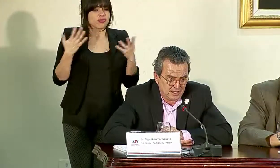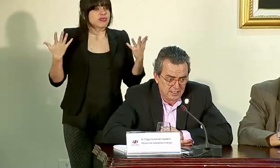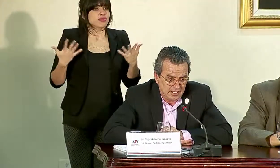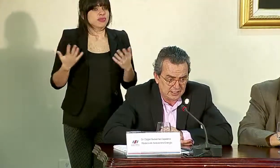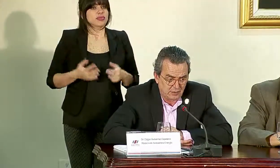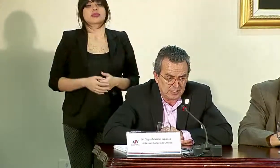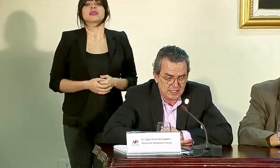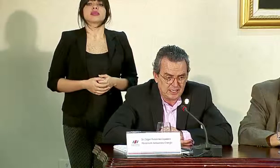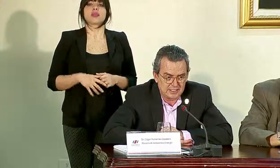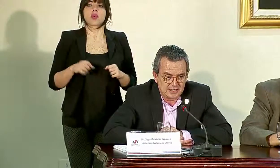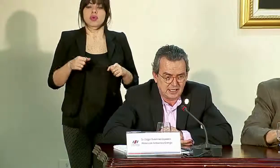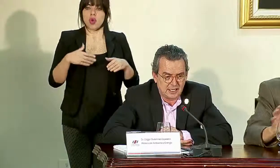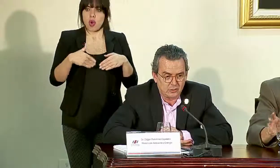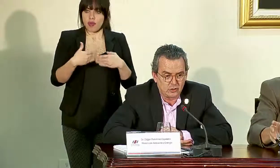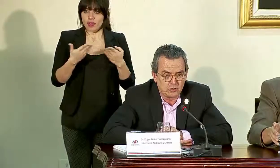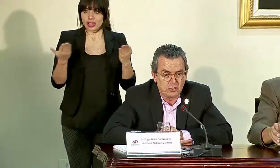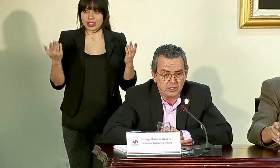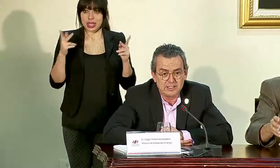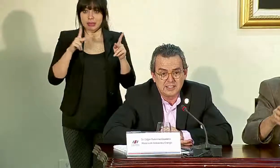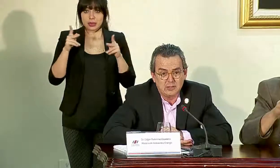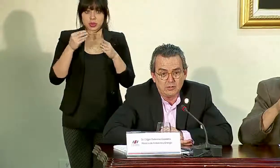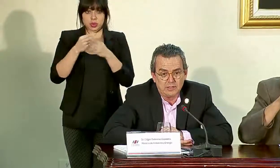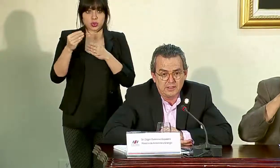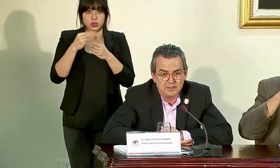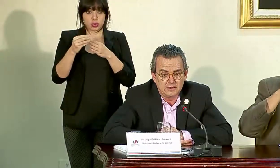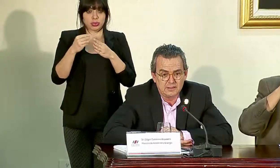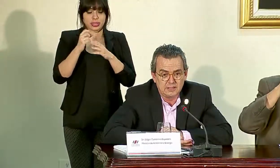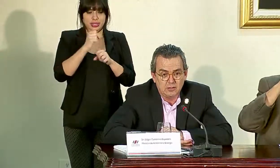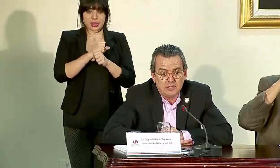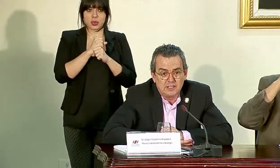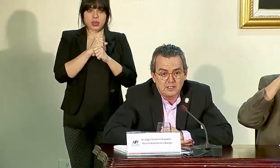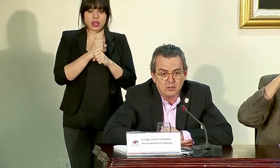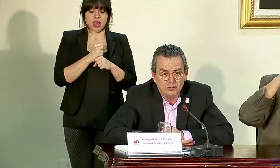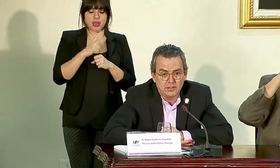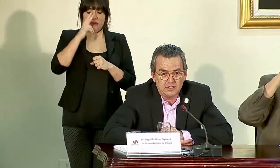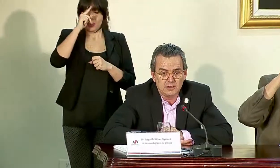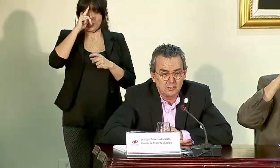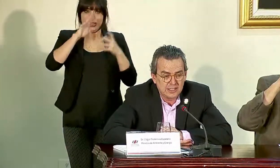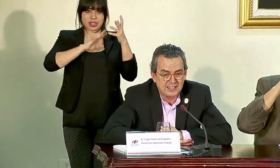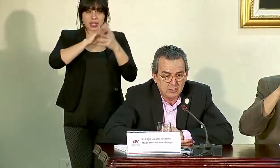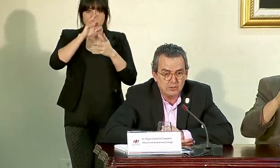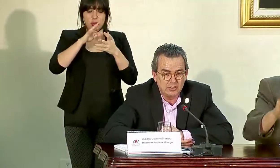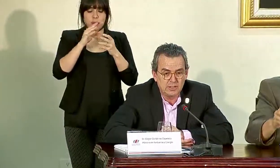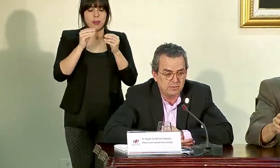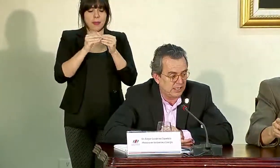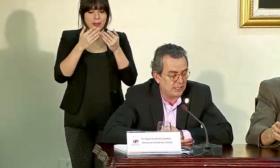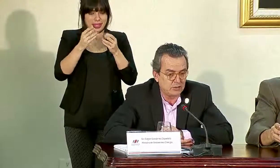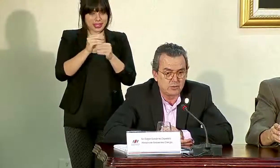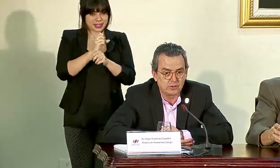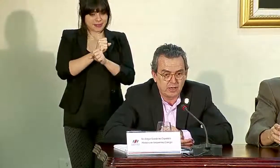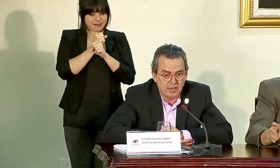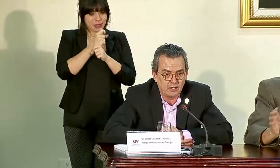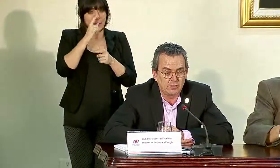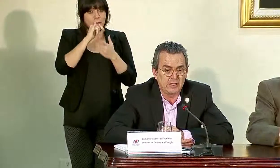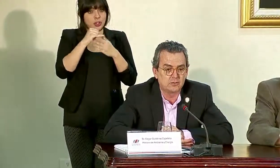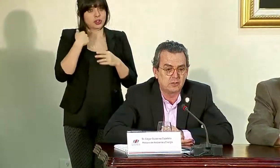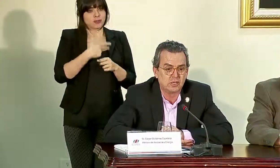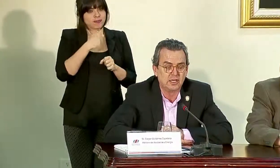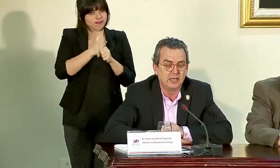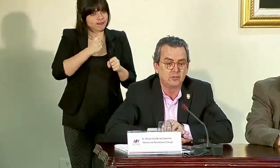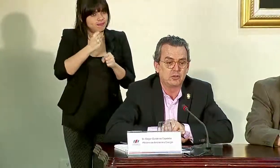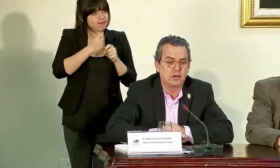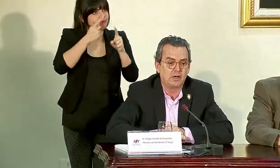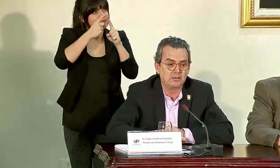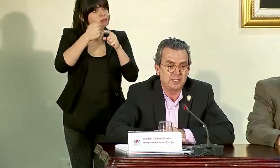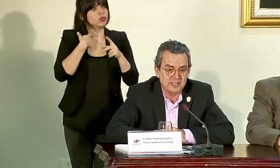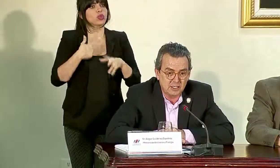ofrecerles a los consumidores certidumbre y no incertidumbre, sino certidumbre. Y para eso hemos trabajado, para eso